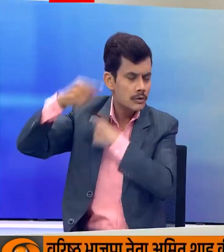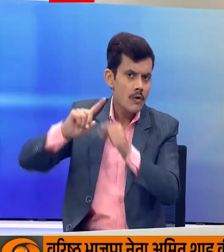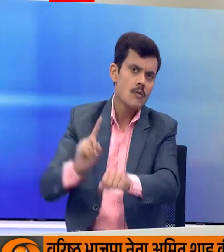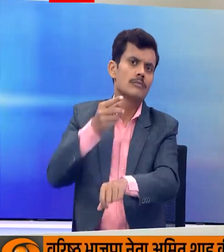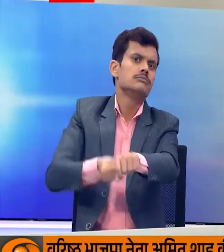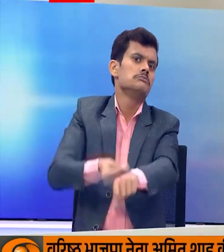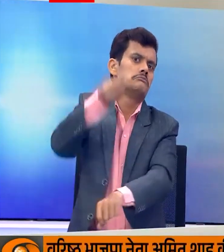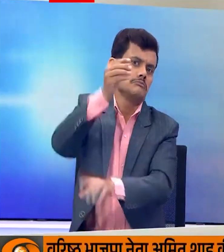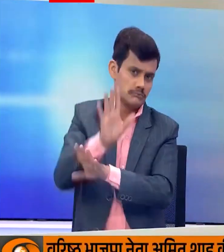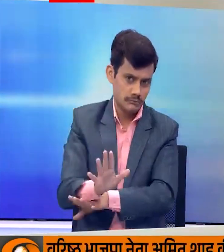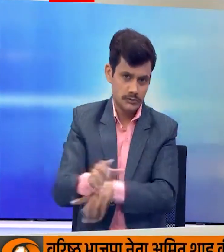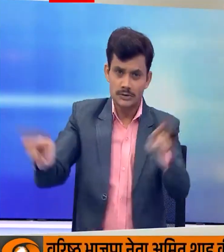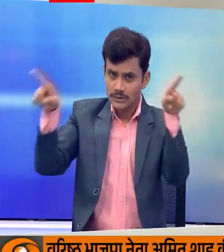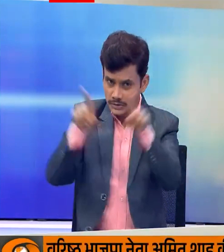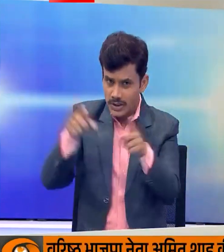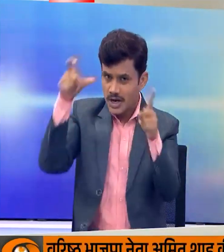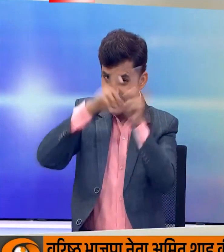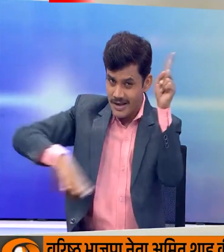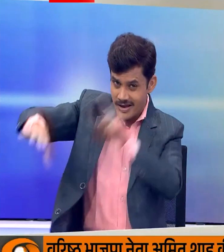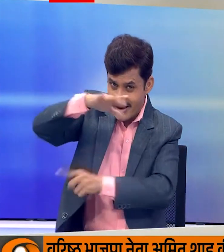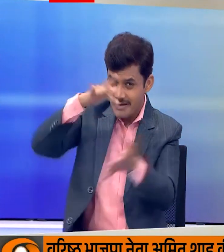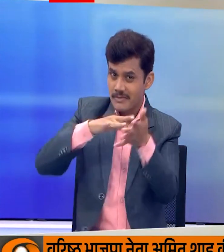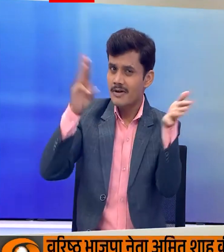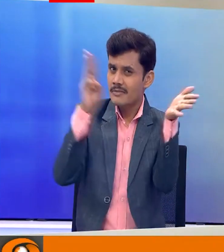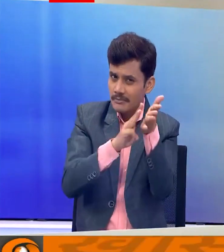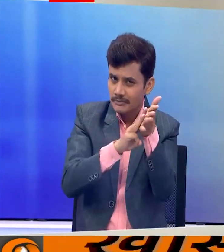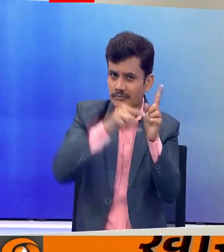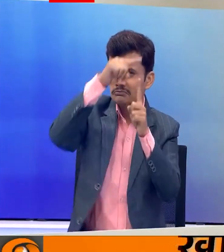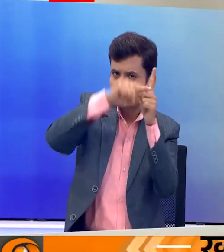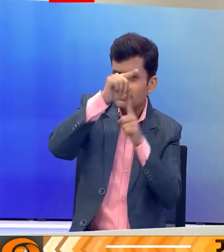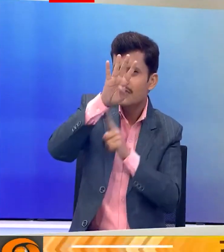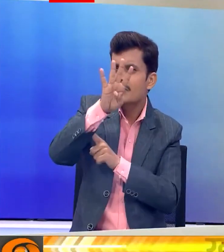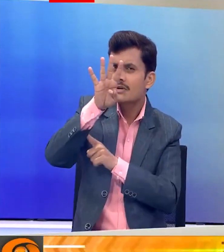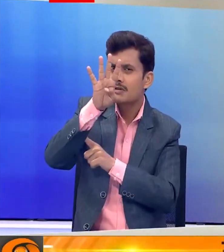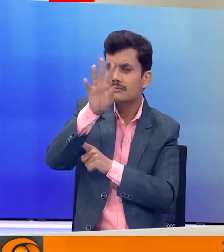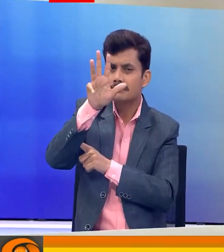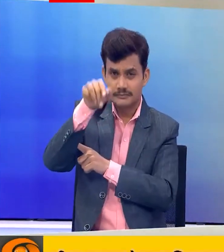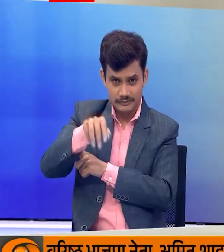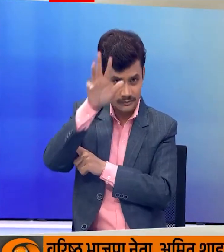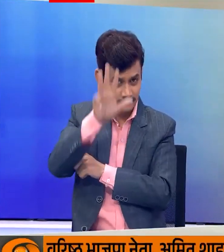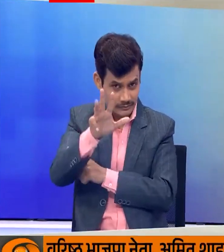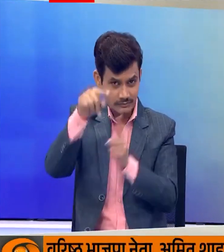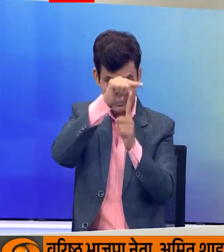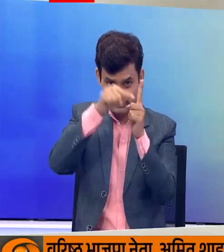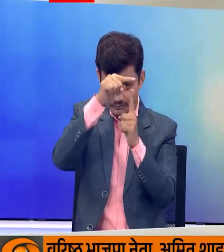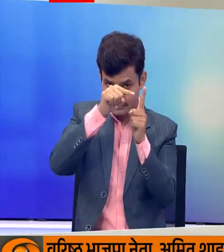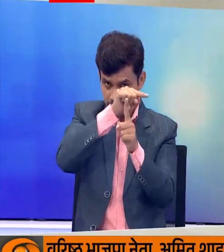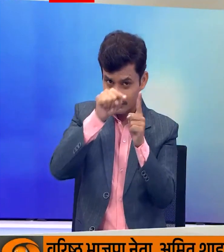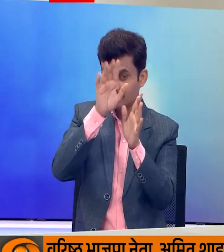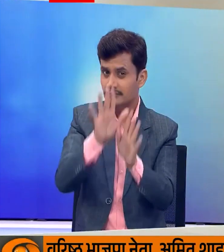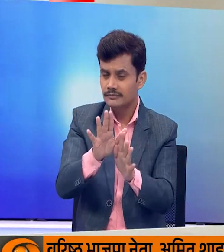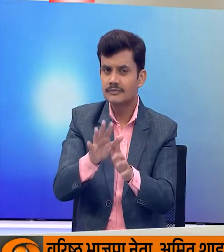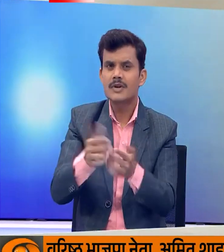सबसे अधिक तापमान है वही दिली के मुंगेशपूर इलाके में 49.9 डिग्री सेल्शेस तापमान दर्ज किया गया